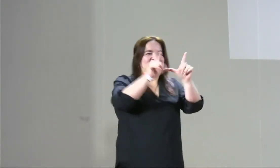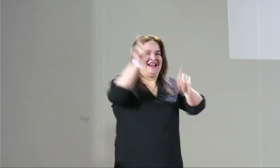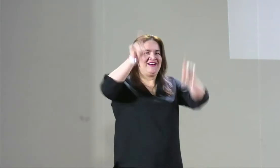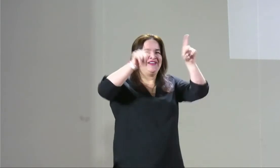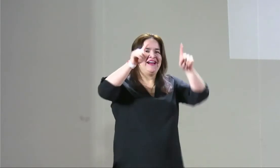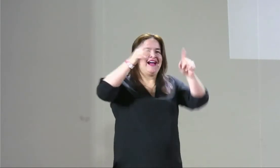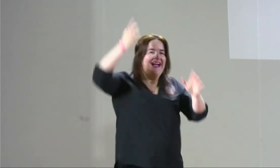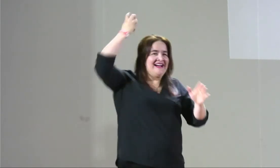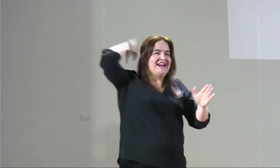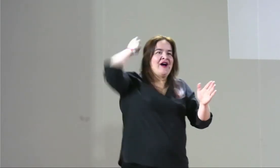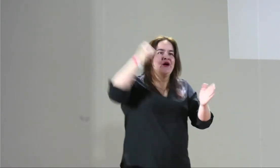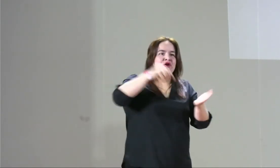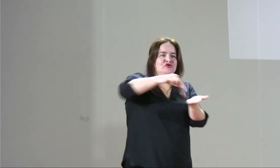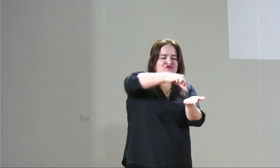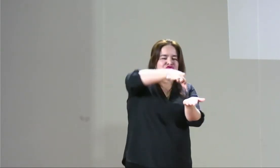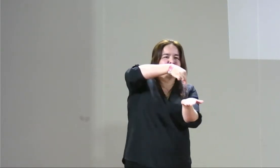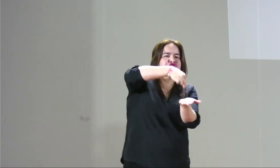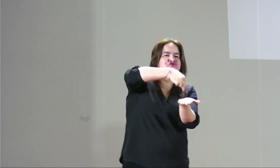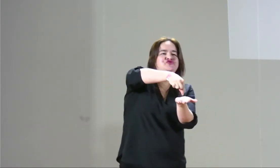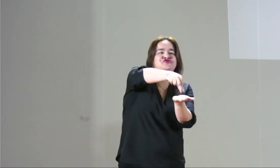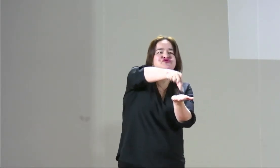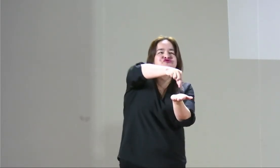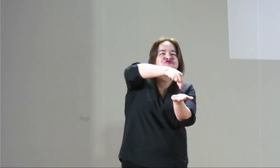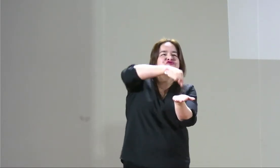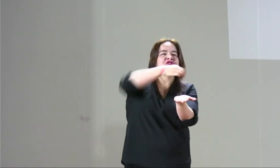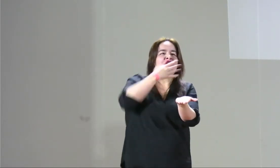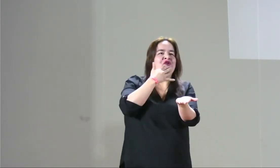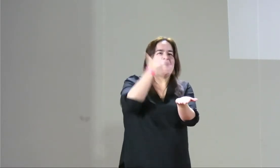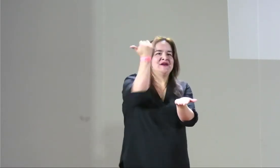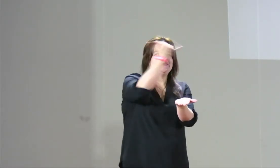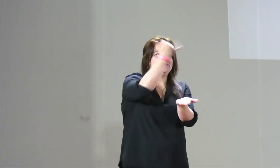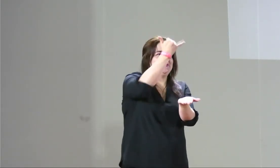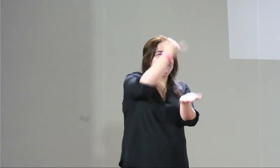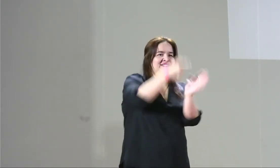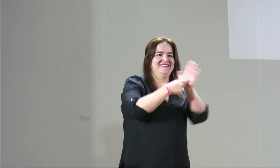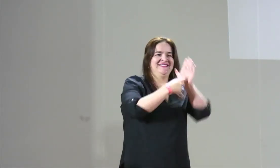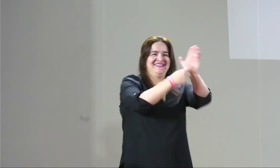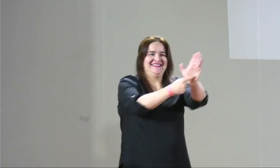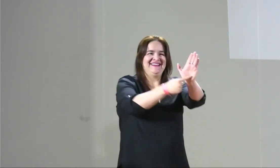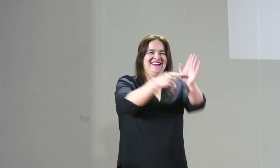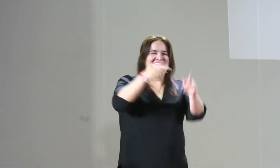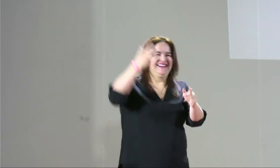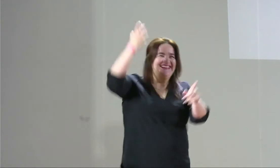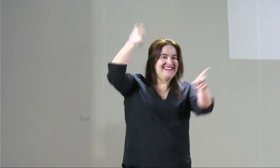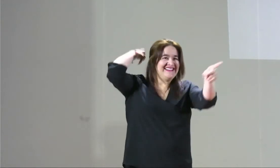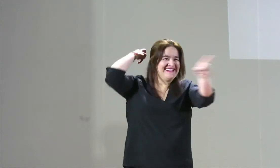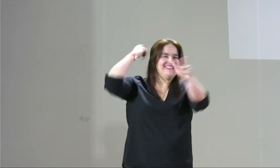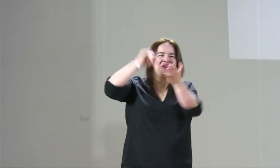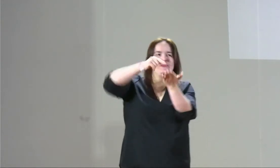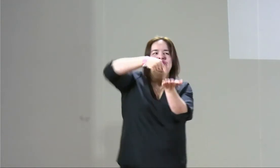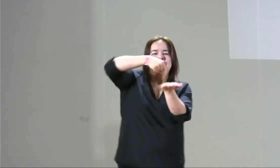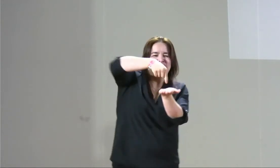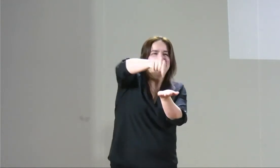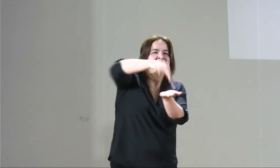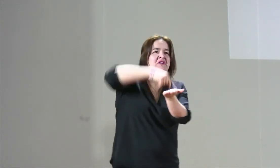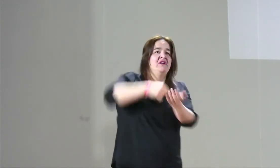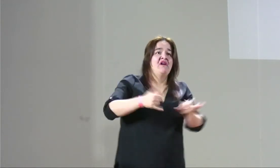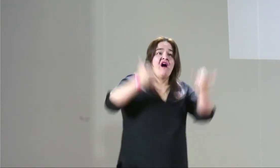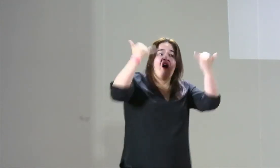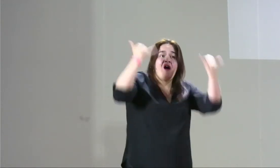Entonces, por ejemplo, en la televisión, uno veía que anteriormente mostraban que estas toallas tenían gel que permitían